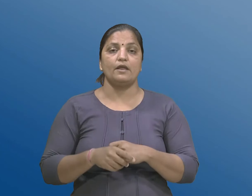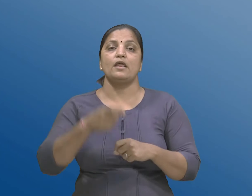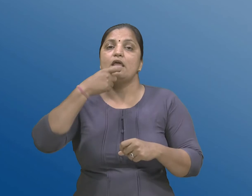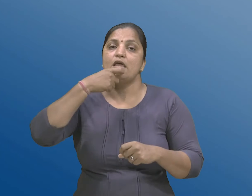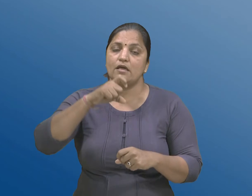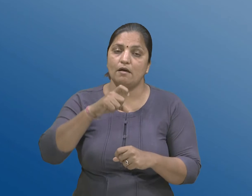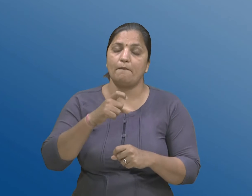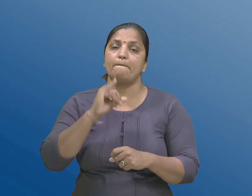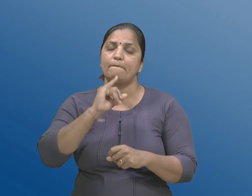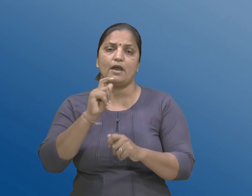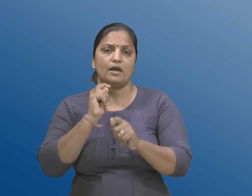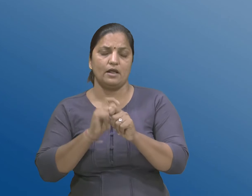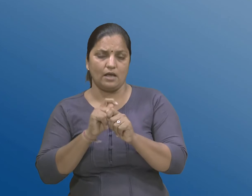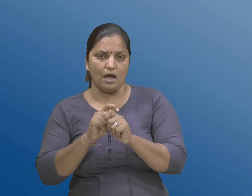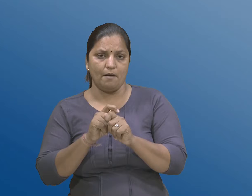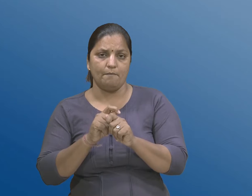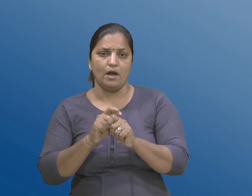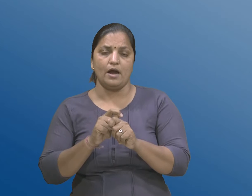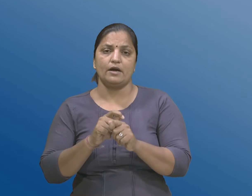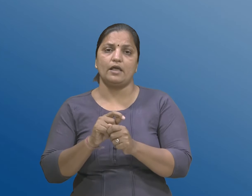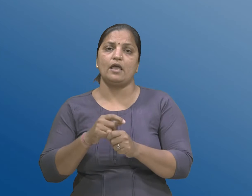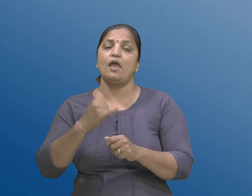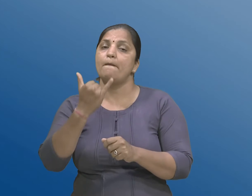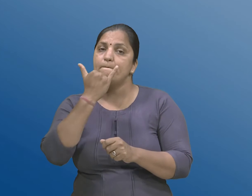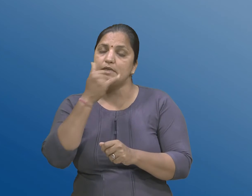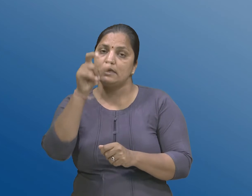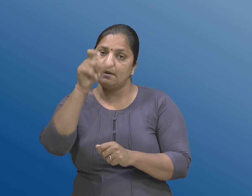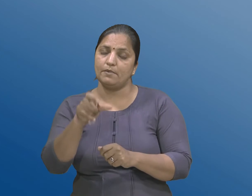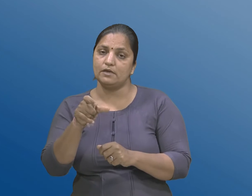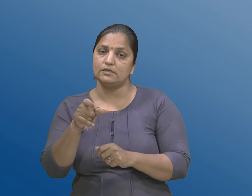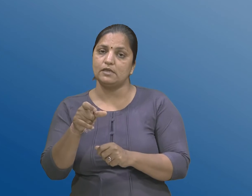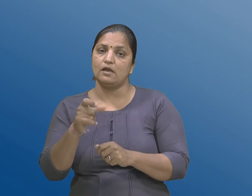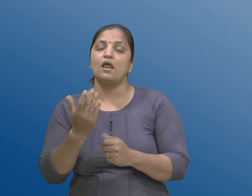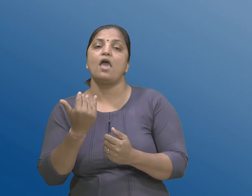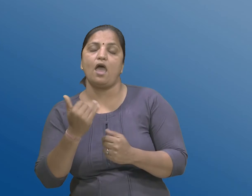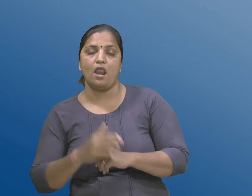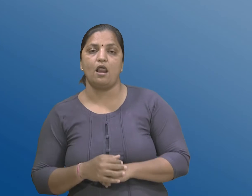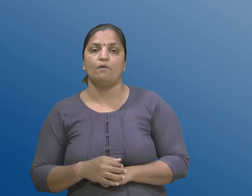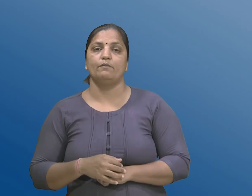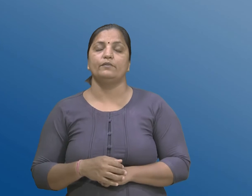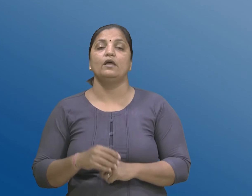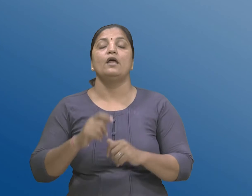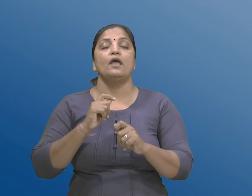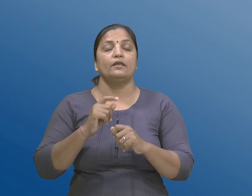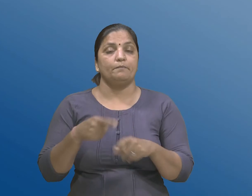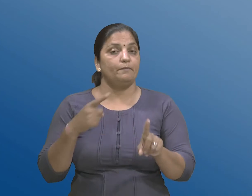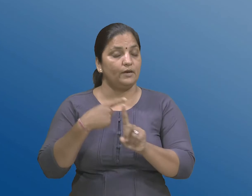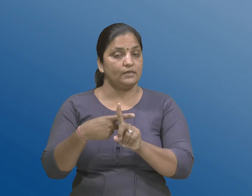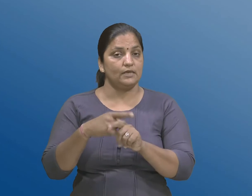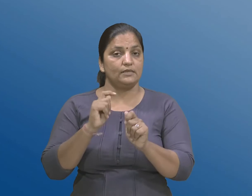दोशित गणवामा आवशे अने तेनी सामे आगलनी कार्यभाही चलाववा अने तद